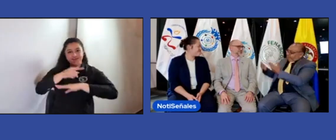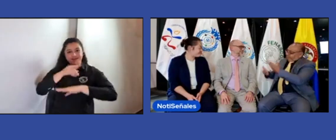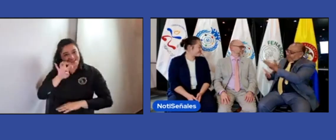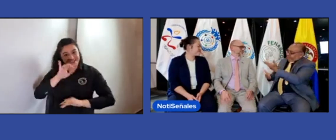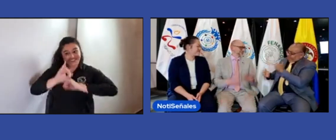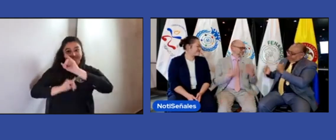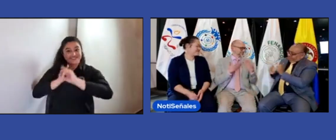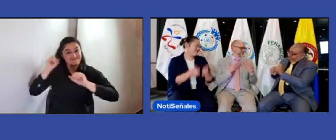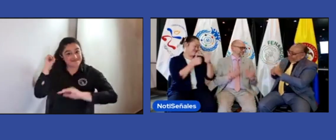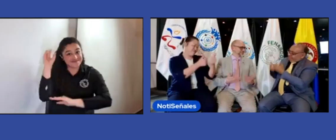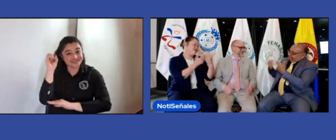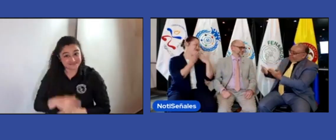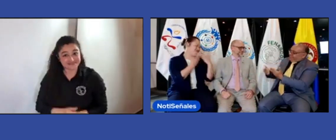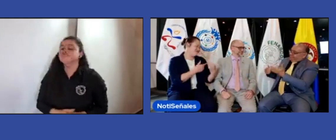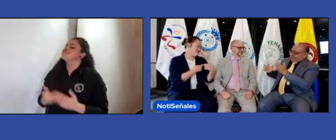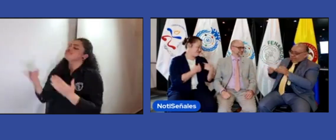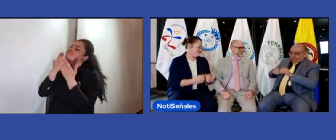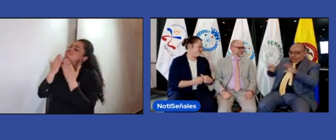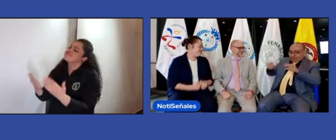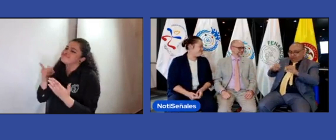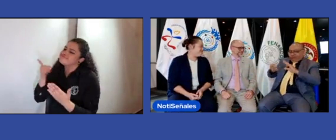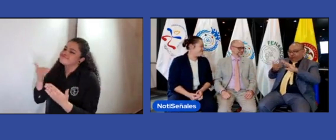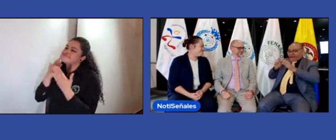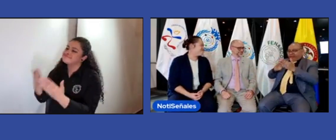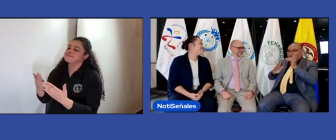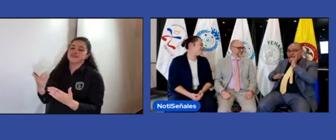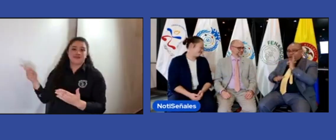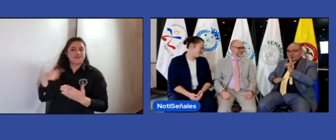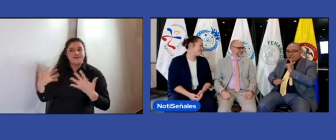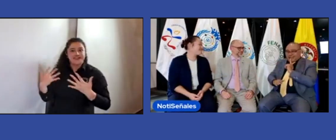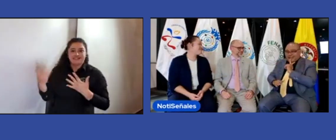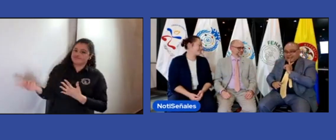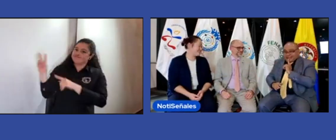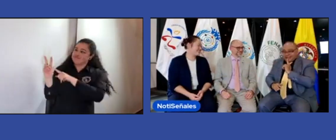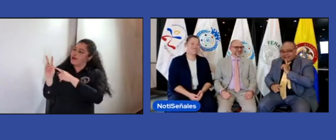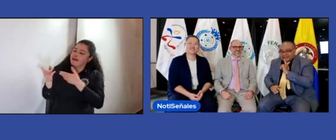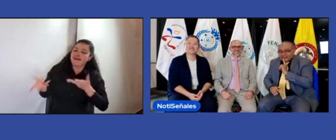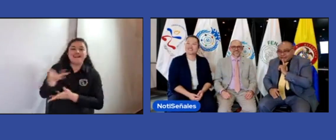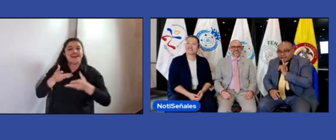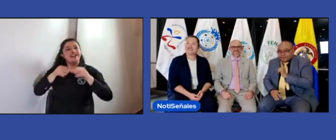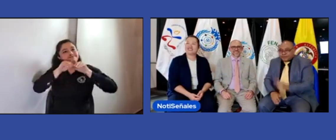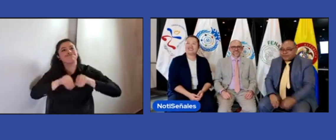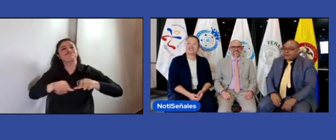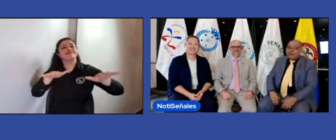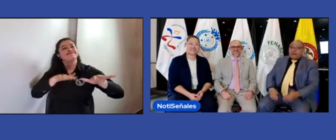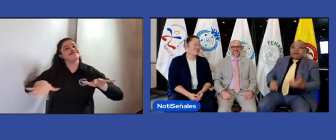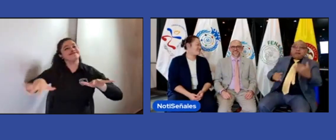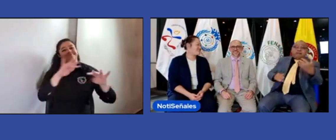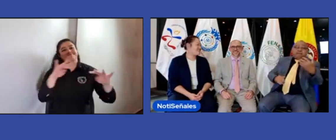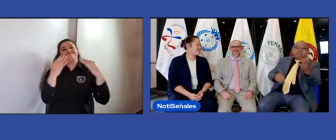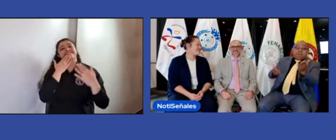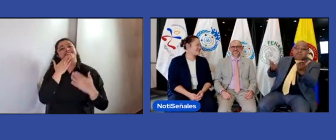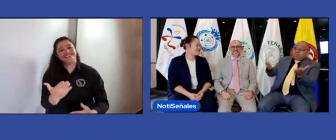en este encuentro internacional gracias por acompañarnos el día de hoy gracias a ti Henry gracias dice el emisor gracias